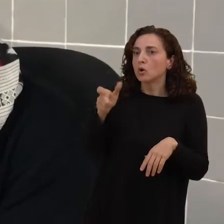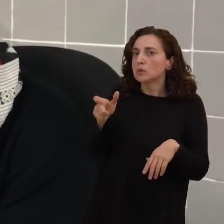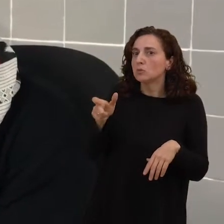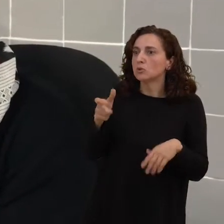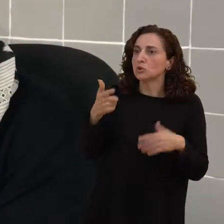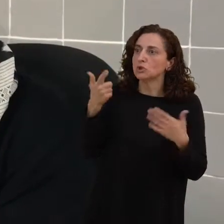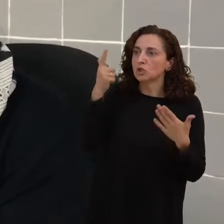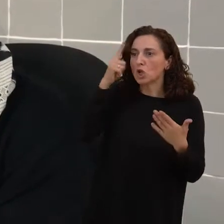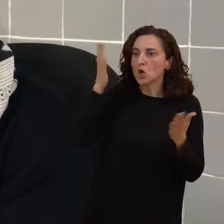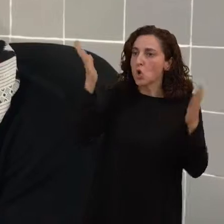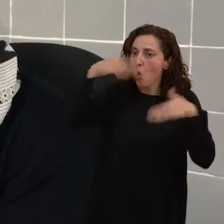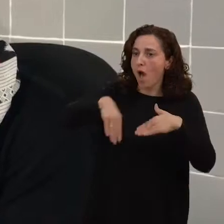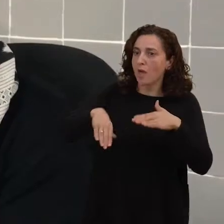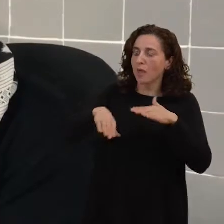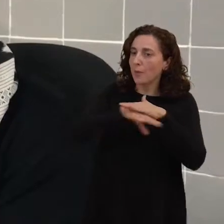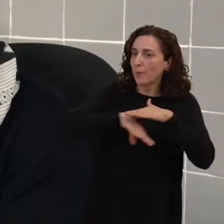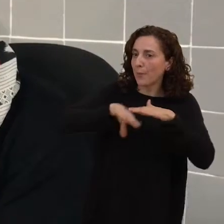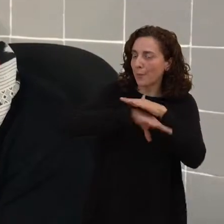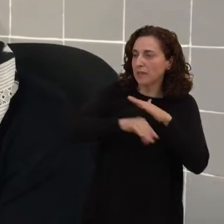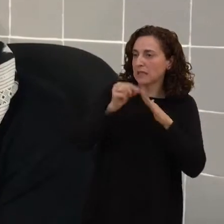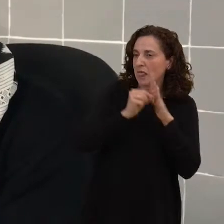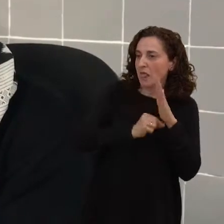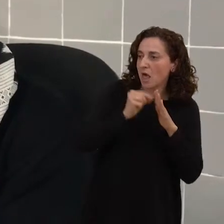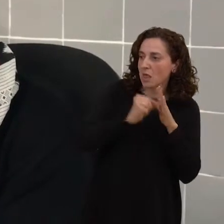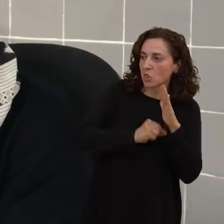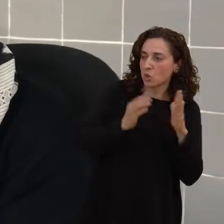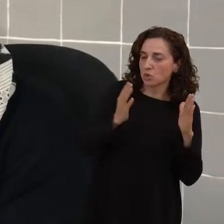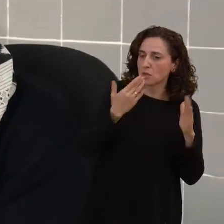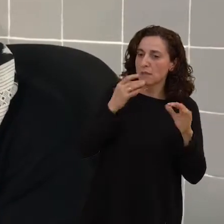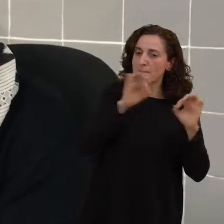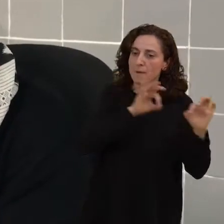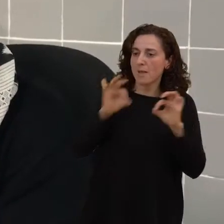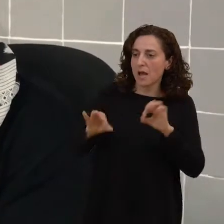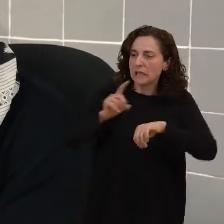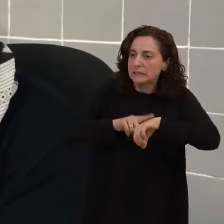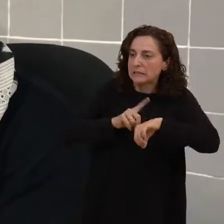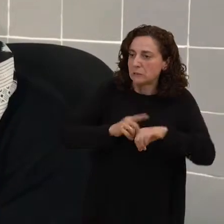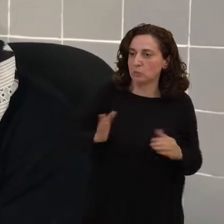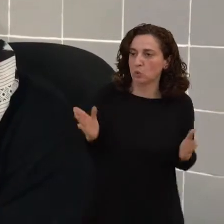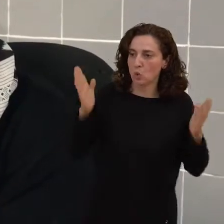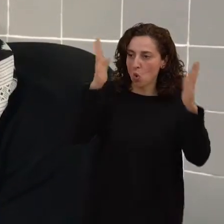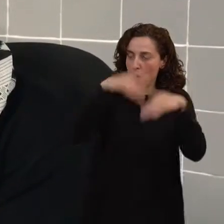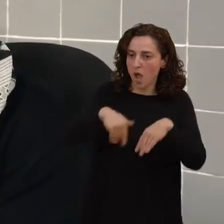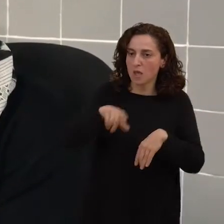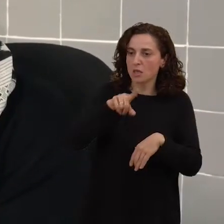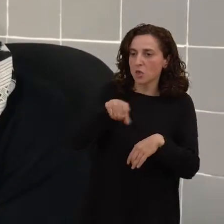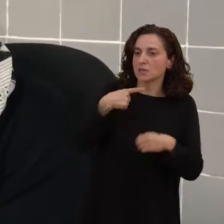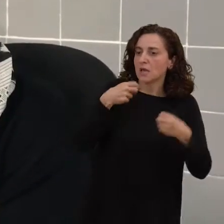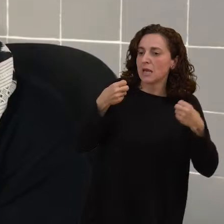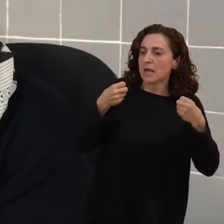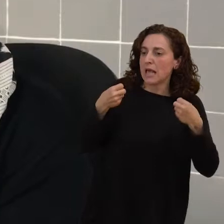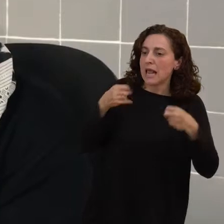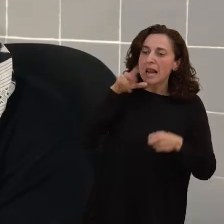de los que podemos disponer en la base de datos, pero poco tiempo para prepararlos? ¿Cuál es la reacción del profesional del rehablado en ese caso?